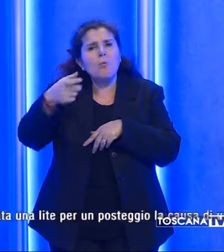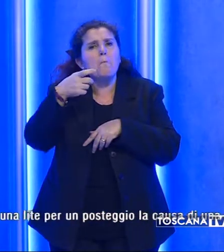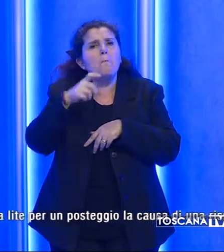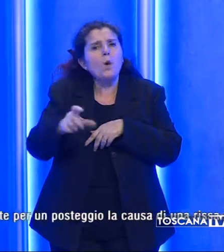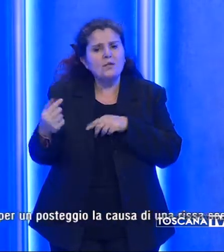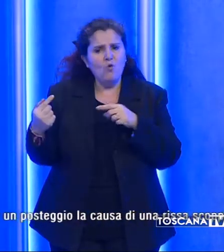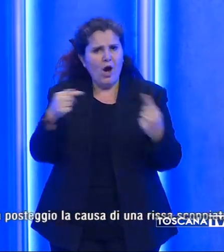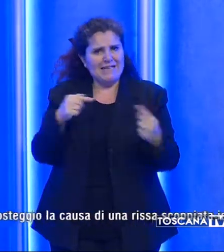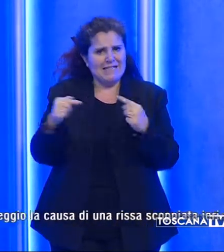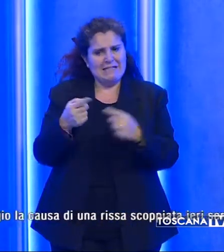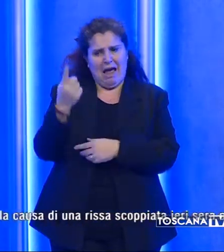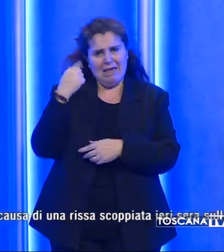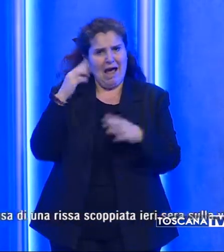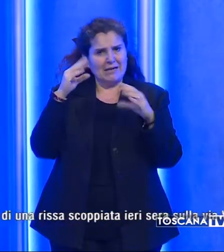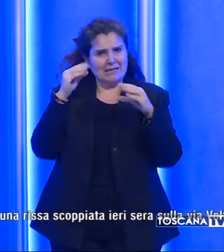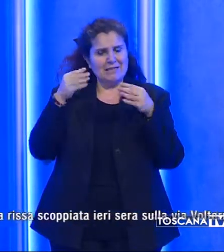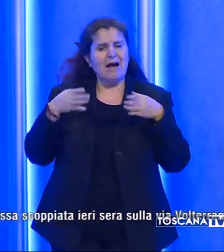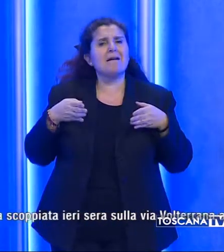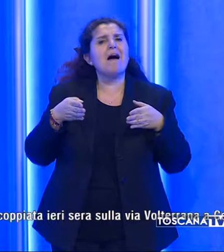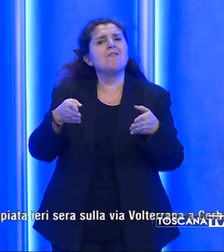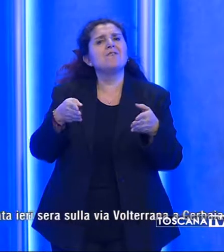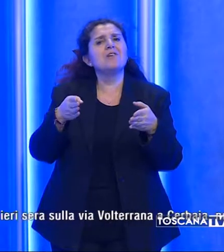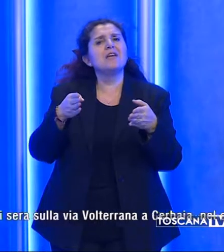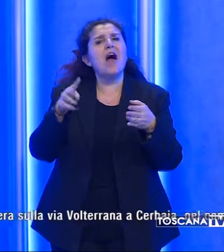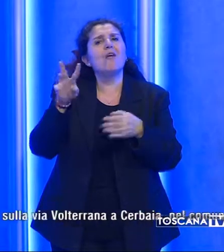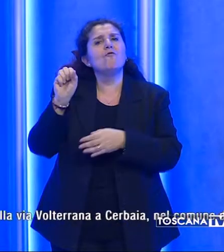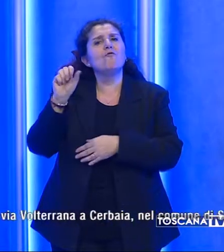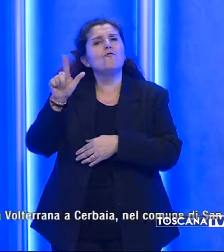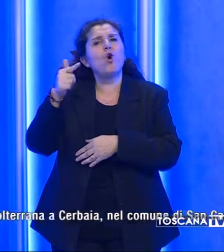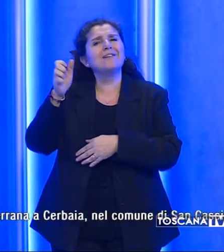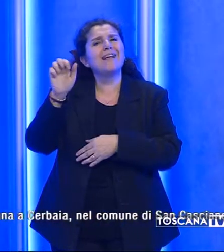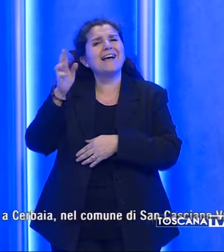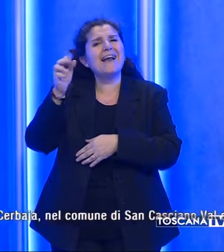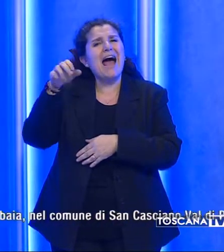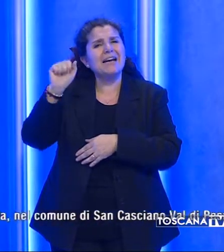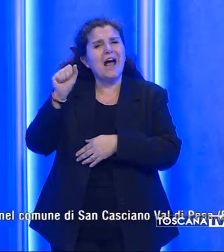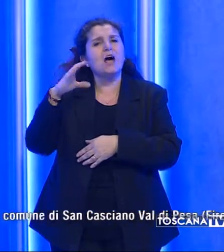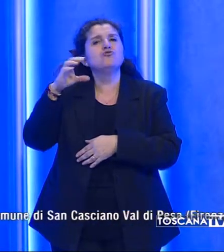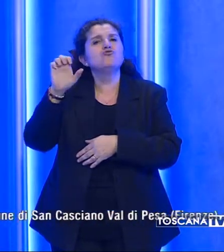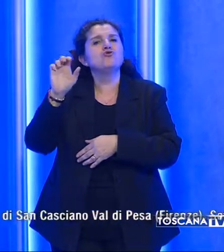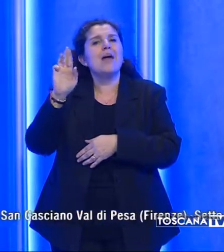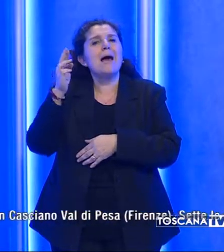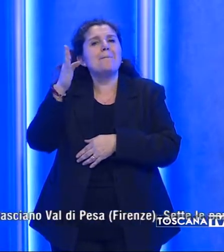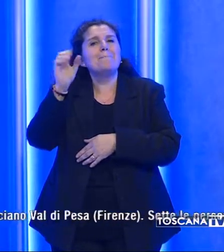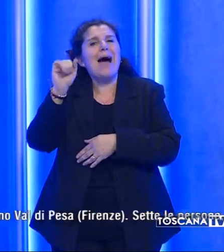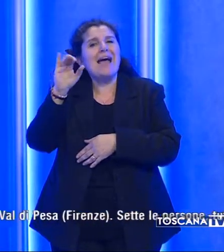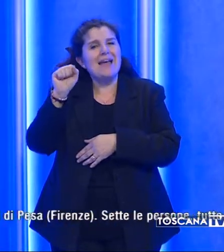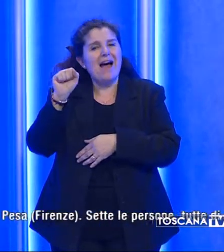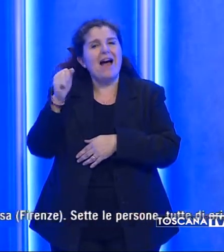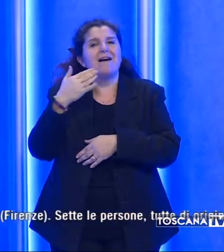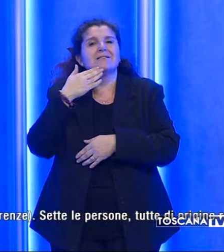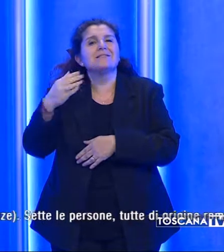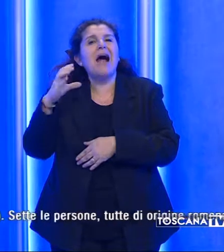di una rissa scoppiata ieri sera sulla via Volterrana a Cerbaia nel comune di San Casciano